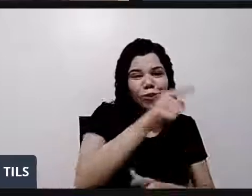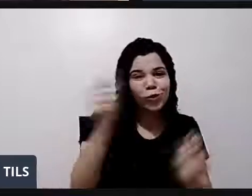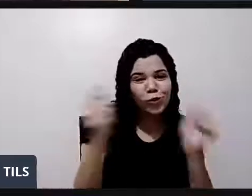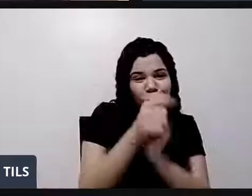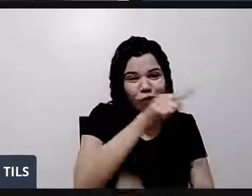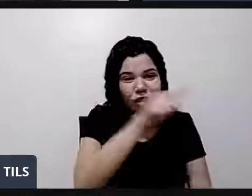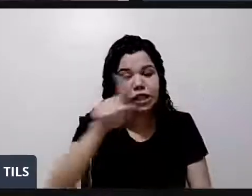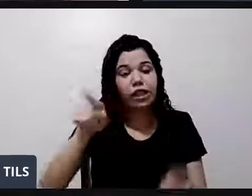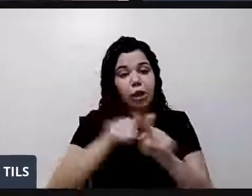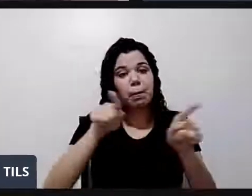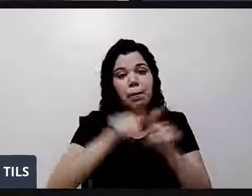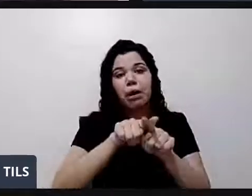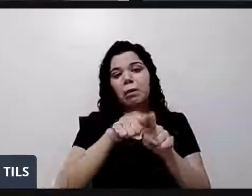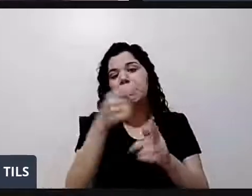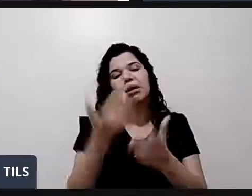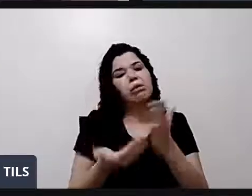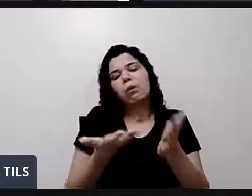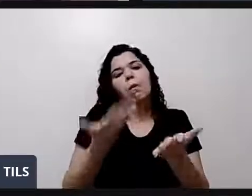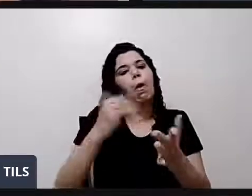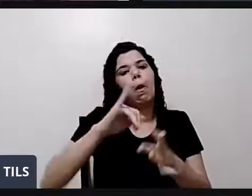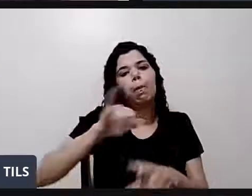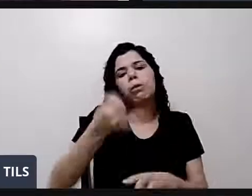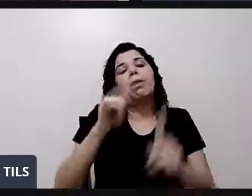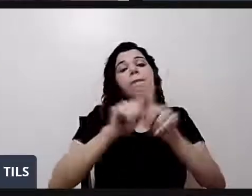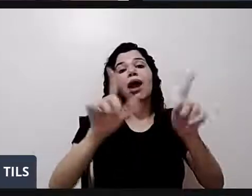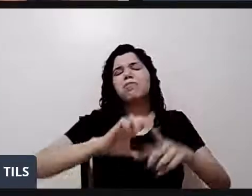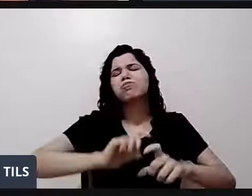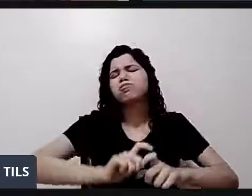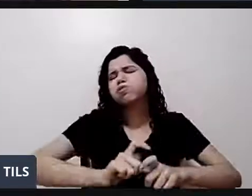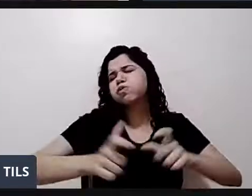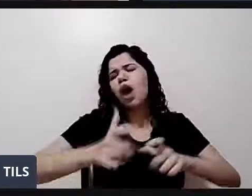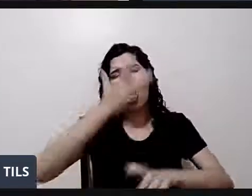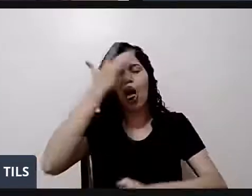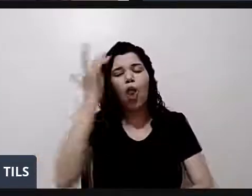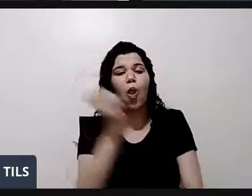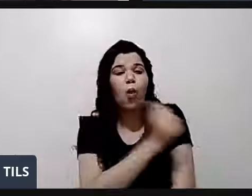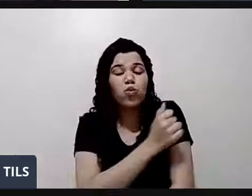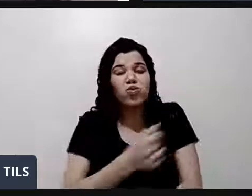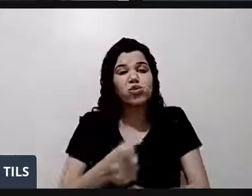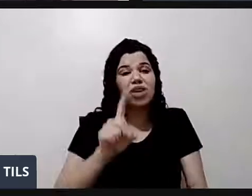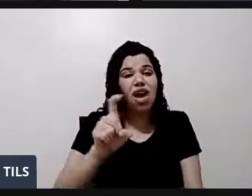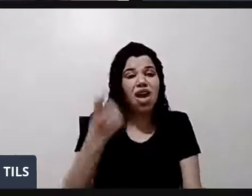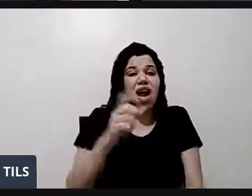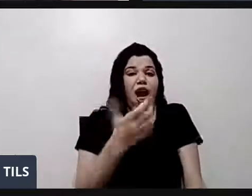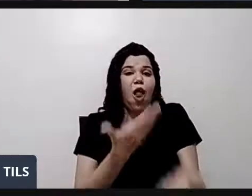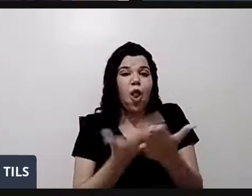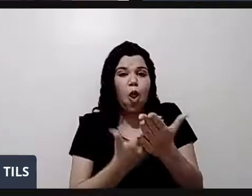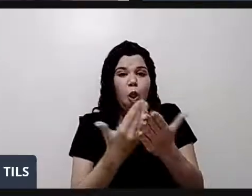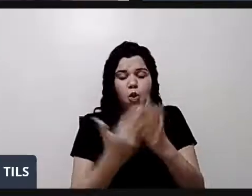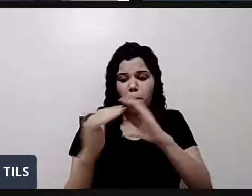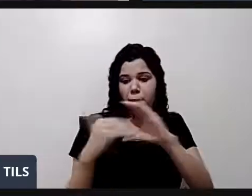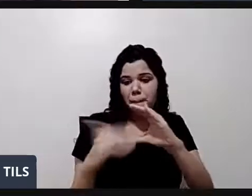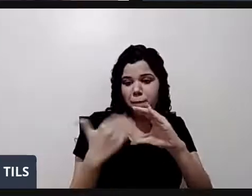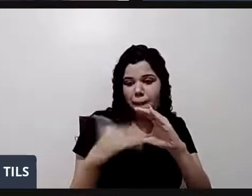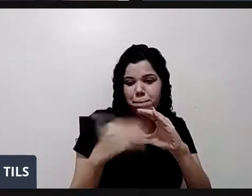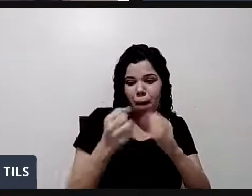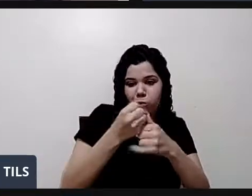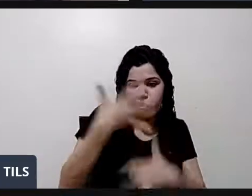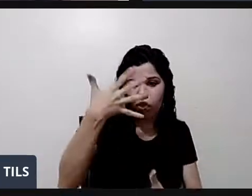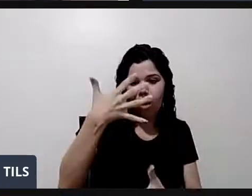algum outro motivo, mas muita gente, ex-alunos, entraram em contato para falar da pessoa brilhante que o senhor é. Eu